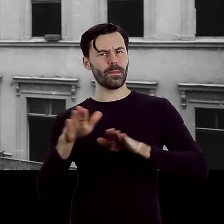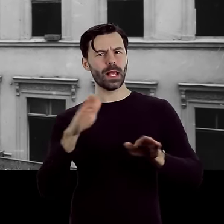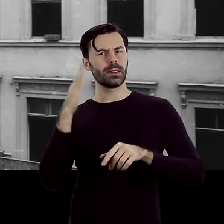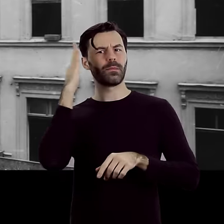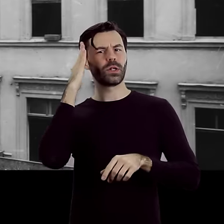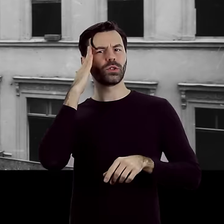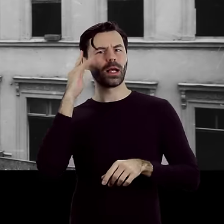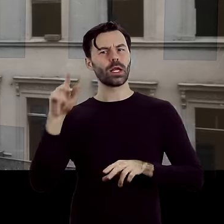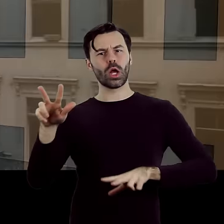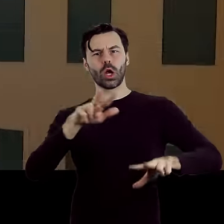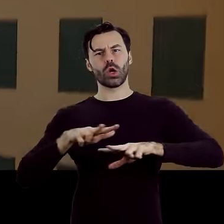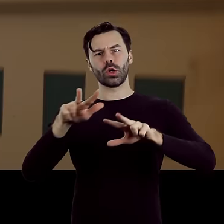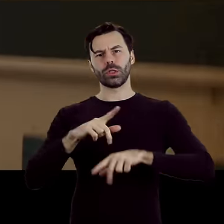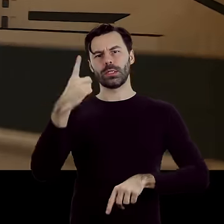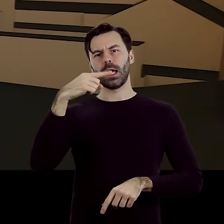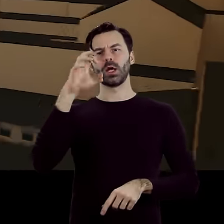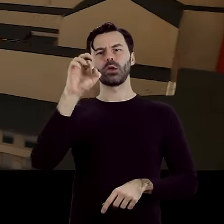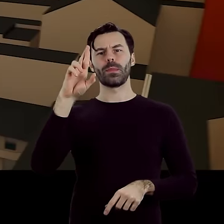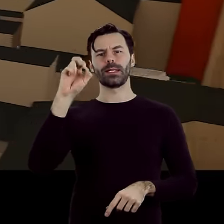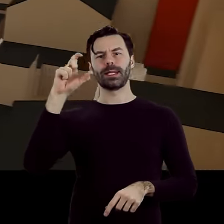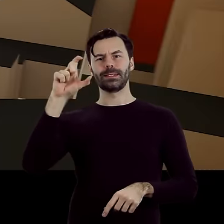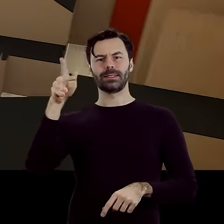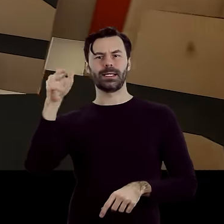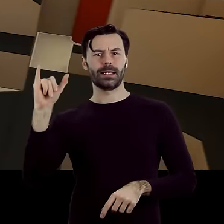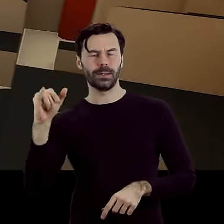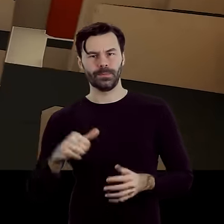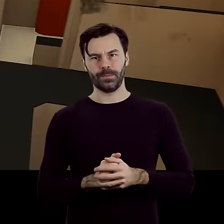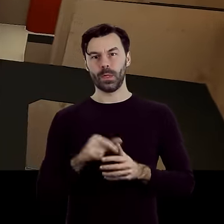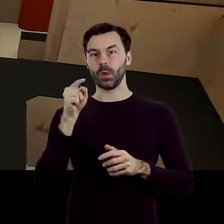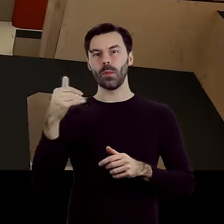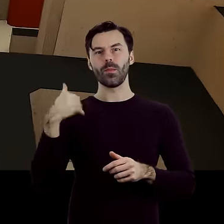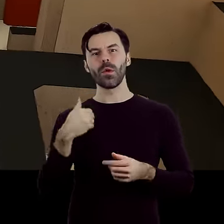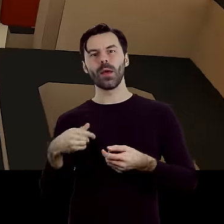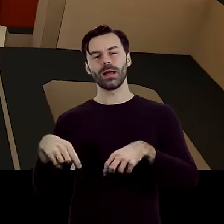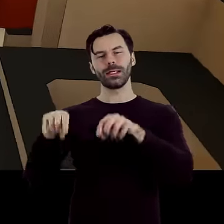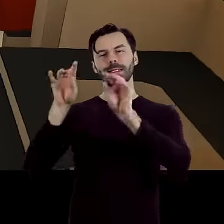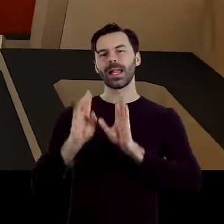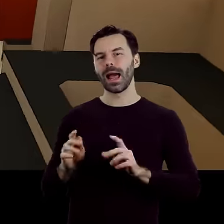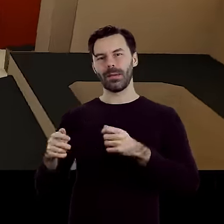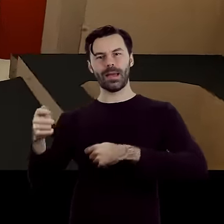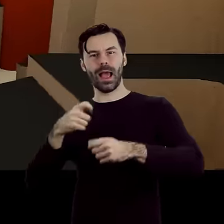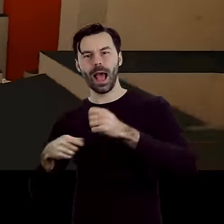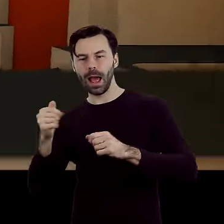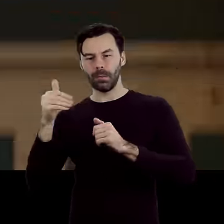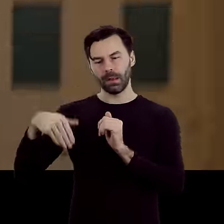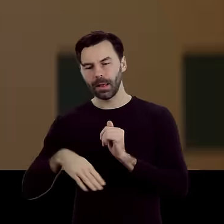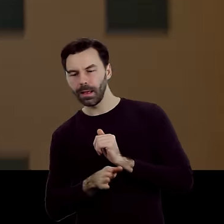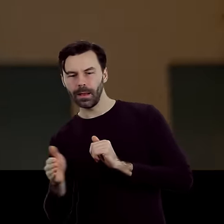Znajdowały się tu m.in. słynne hale targowe. Przez labirynt bram i podwórek można było dostać się na ulicę